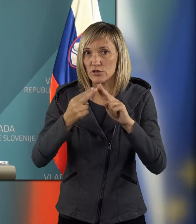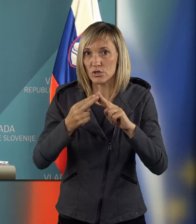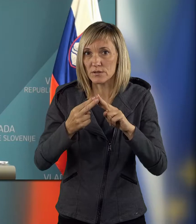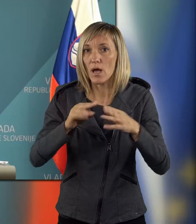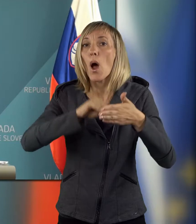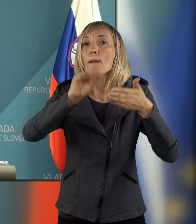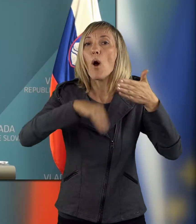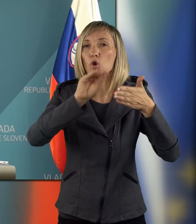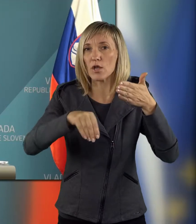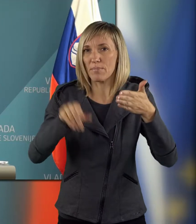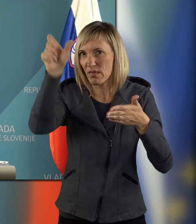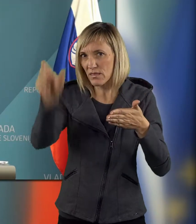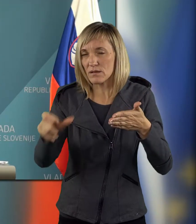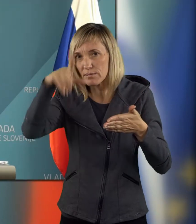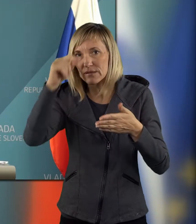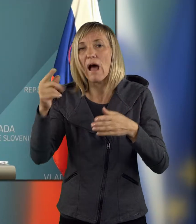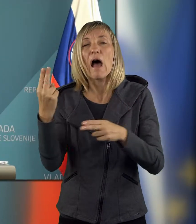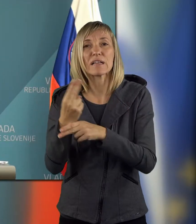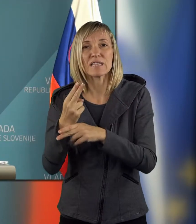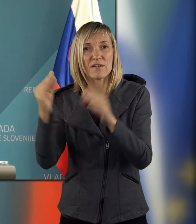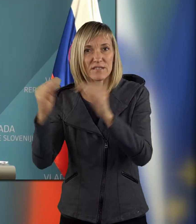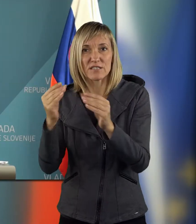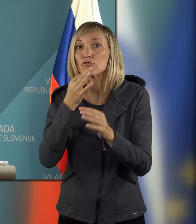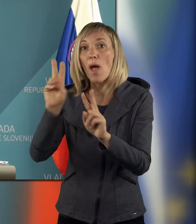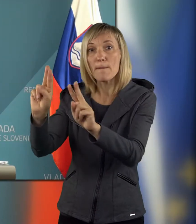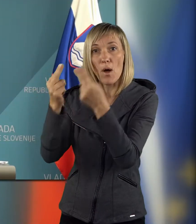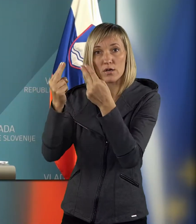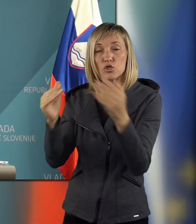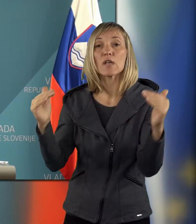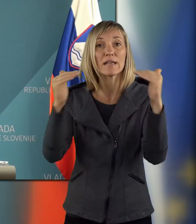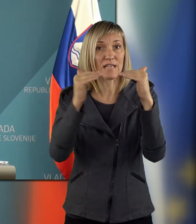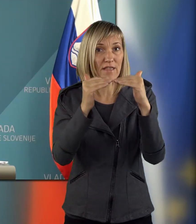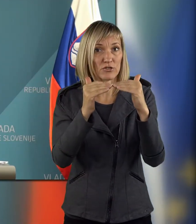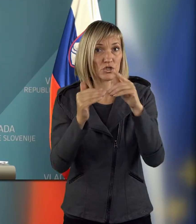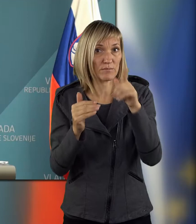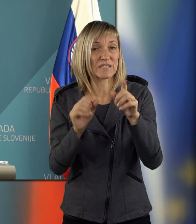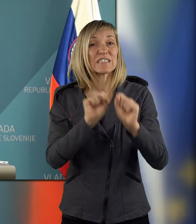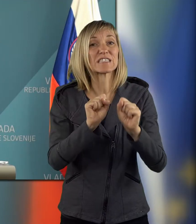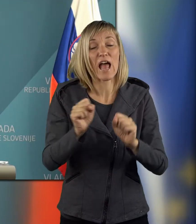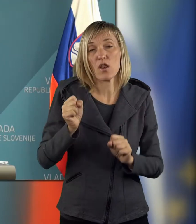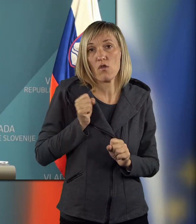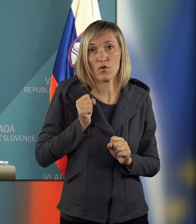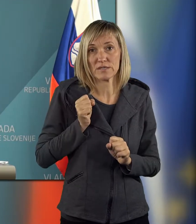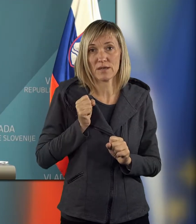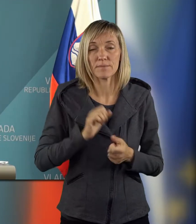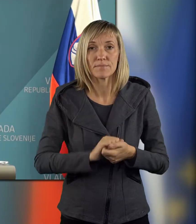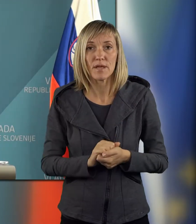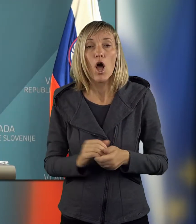pogodbeni pripadniki, rezervne sestave, kadar so v poklicani, so izenačeni za pripadniki stalne sestave,